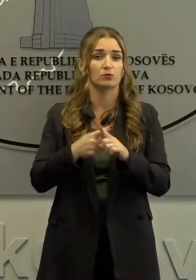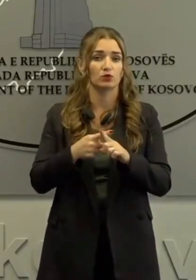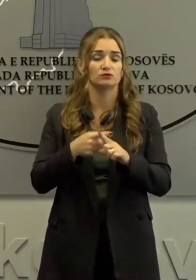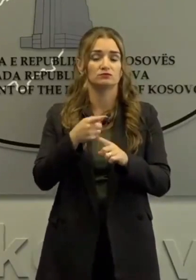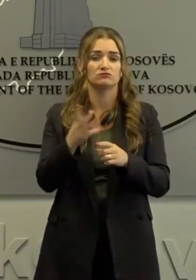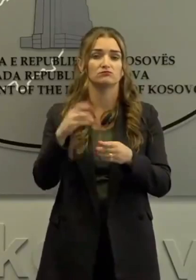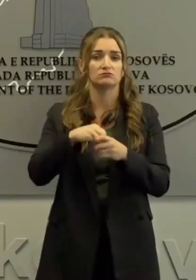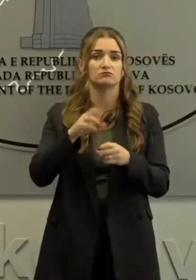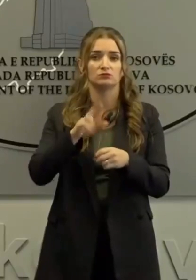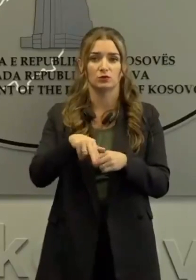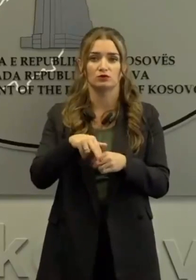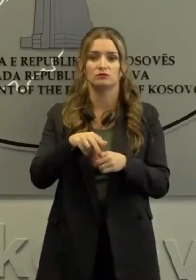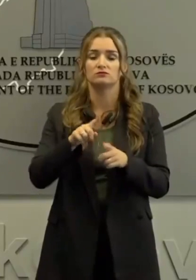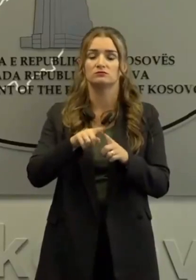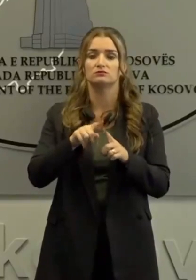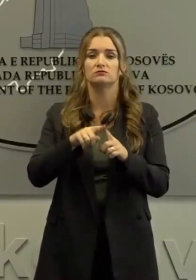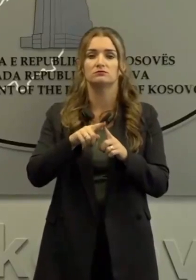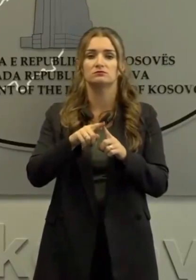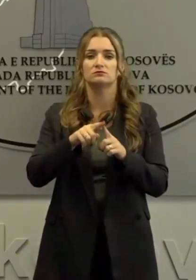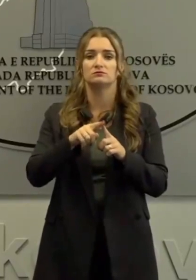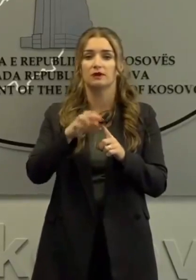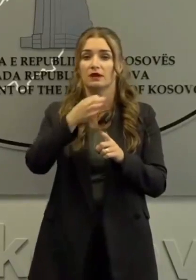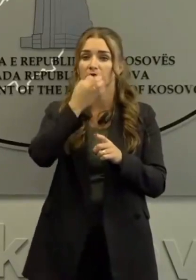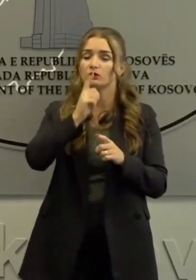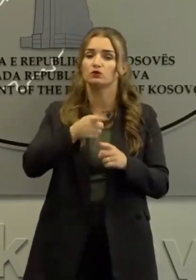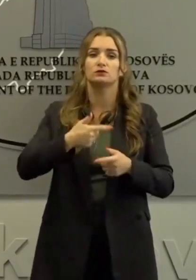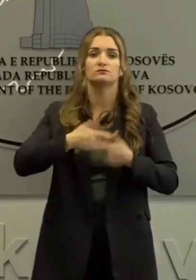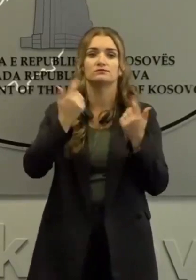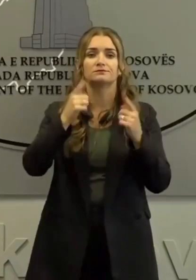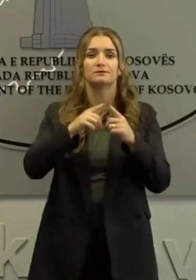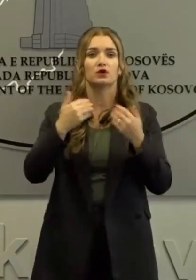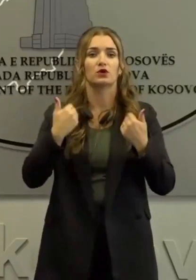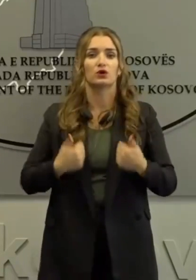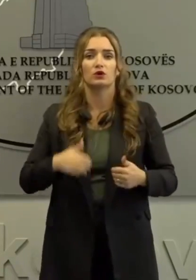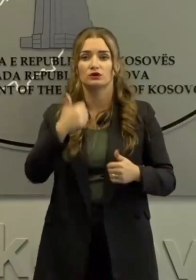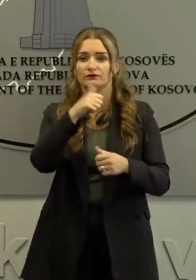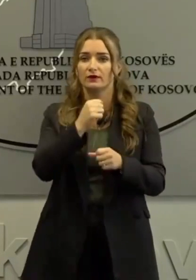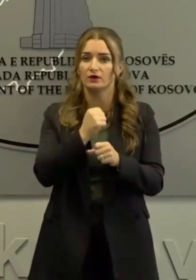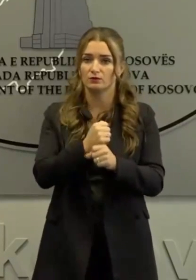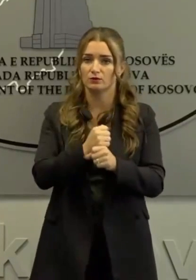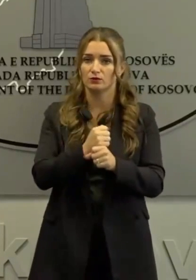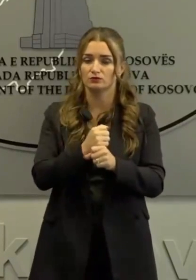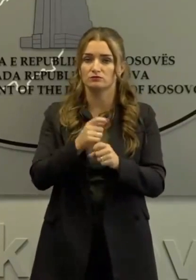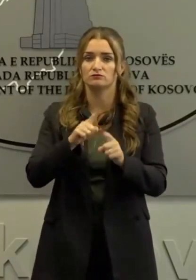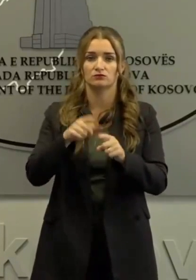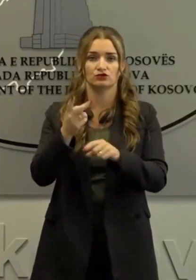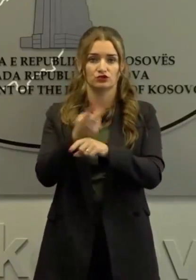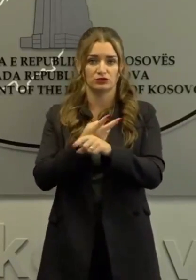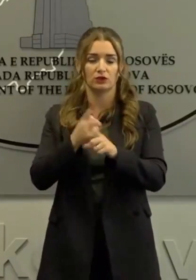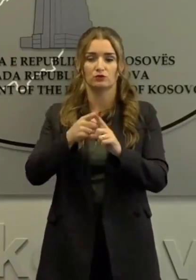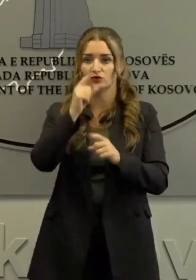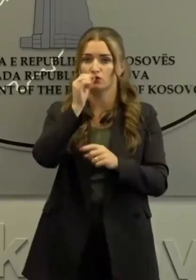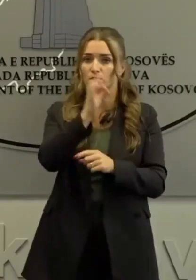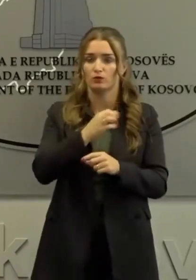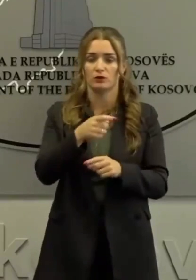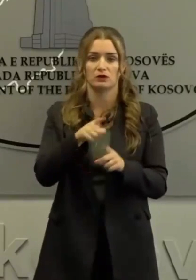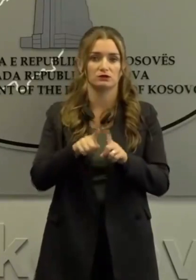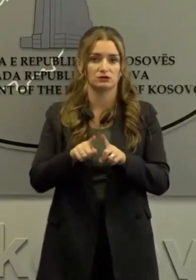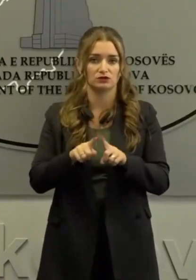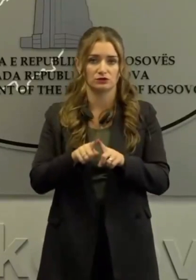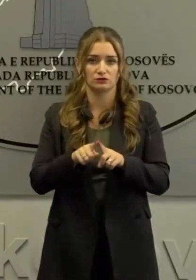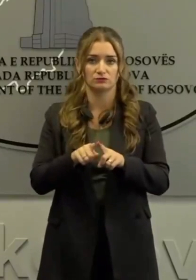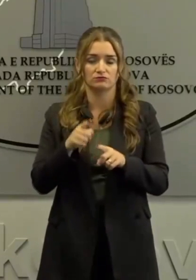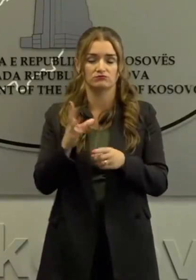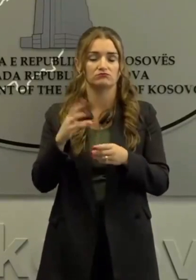qartësohet roli i gjitha institucioneve duke përshirë ato qëndrore dhe lokale në sistemin